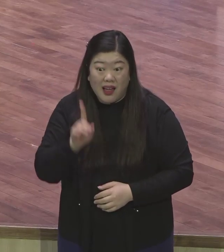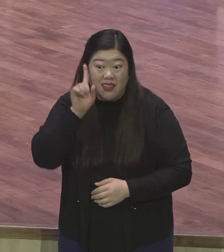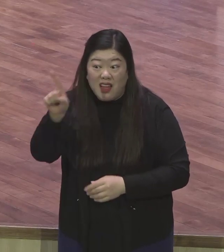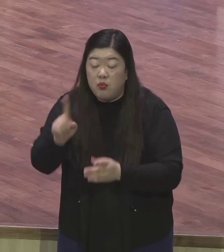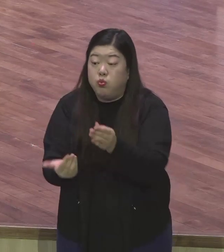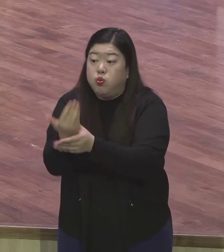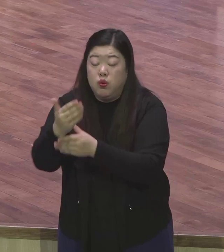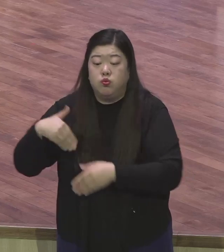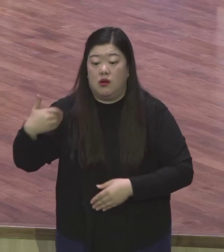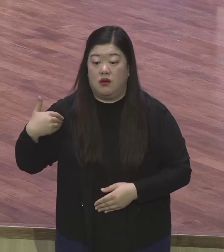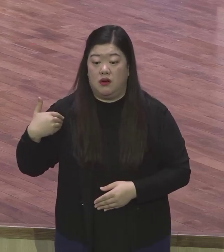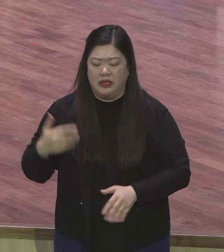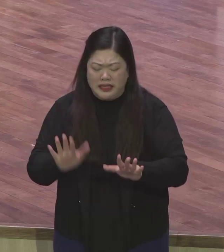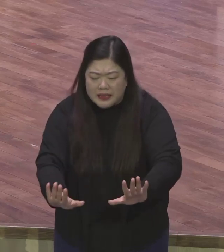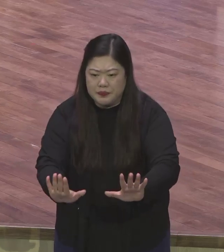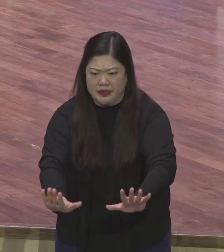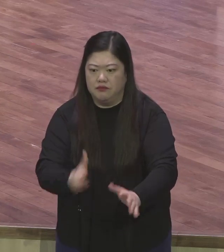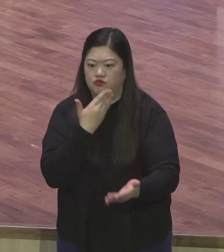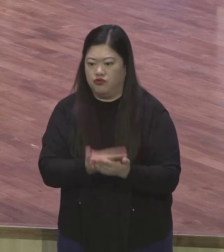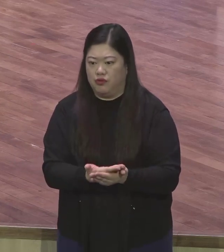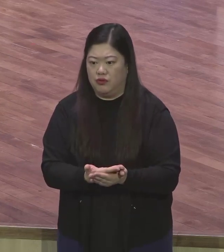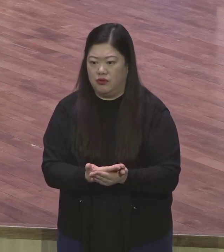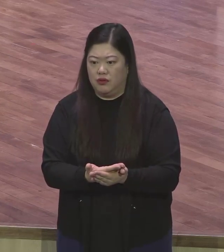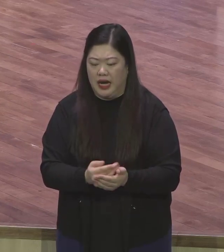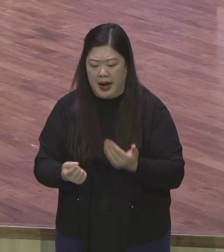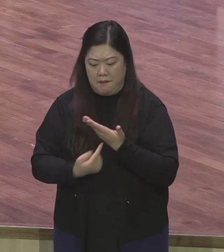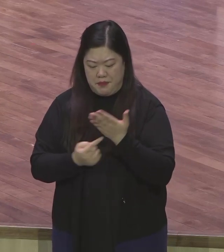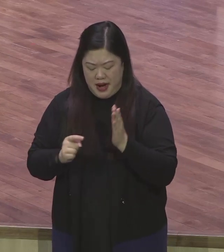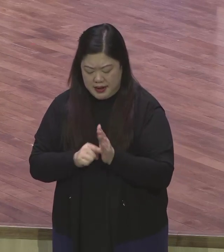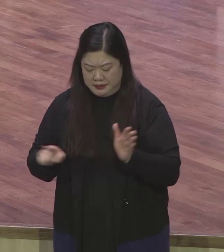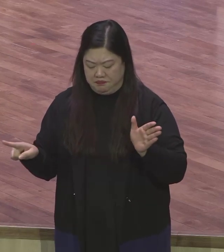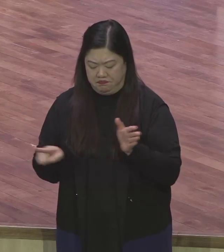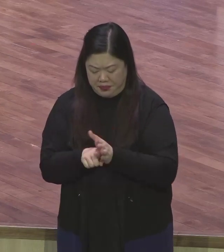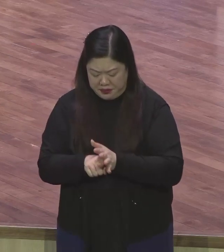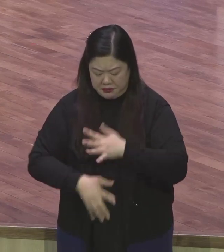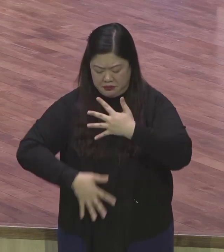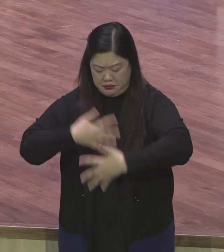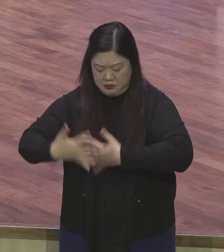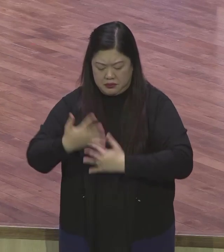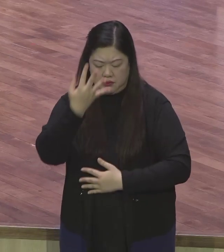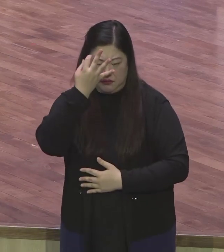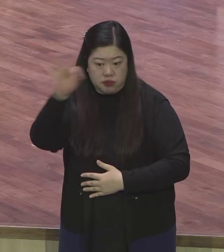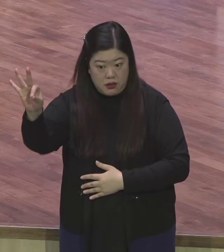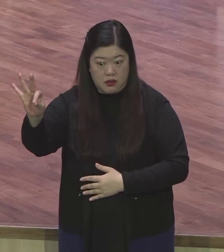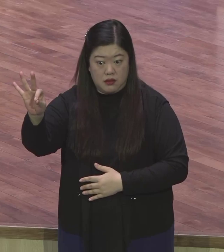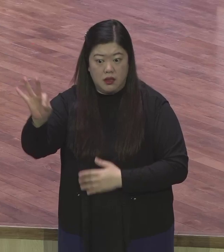영접해라 어떻게 영접하느냐 마음으로 믿어 입으로 신해라 어떻게 영접합니까